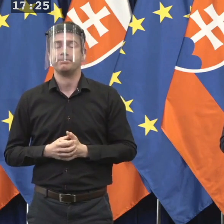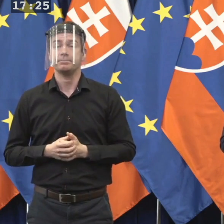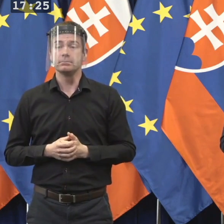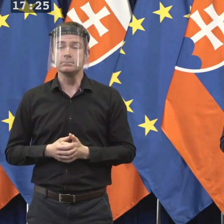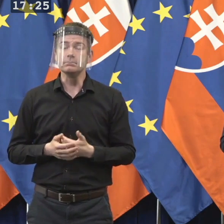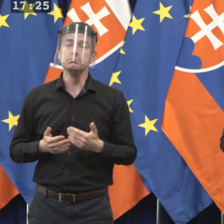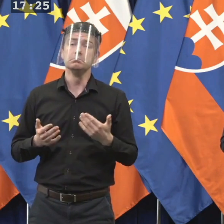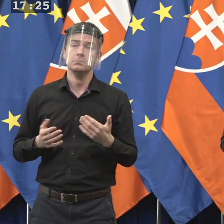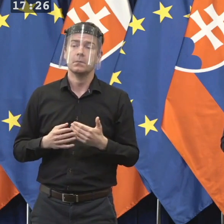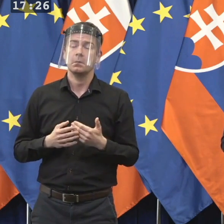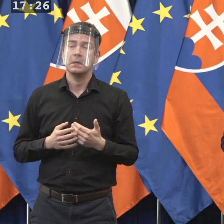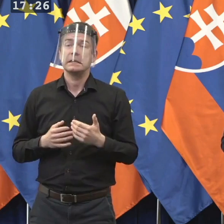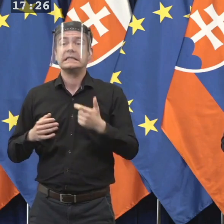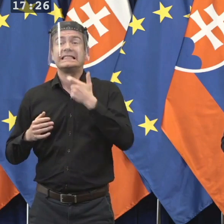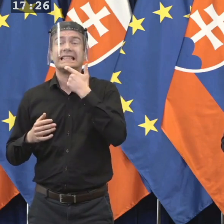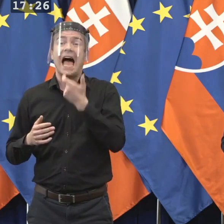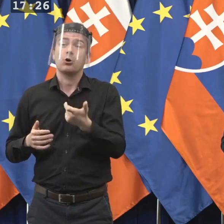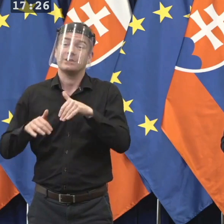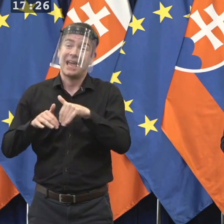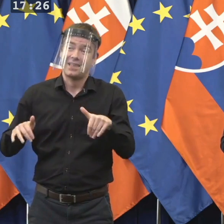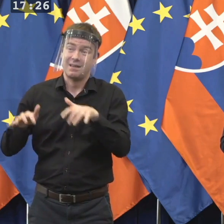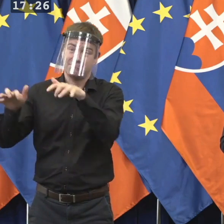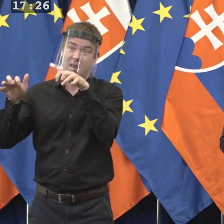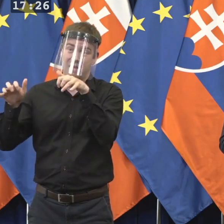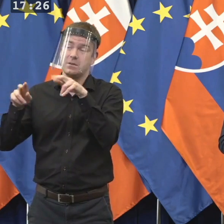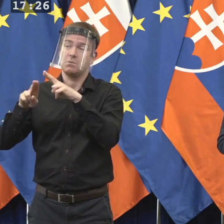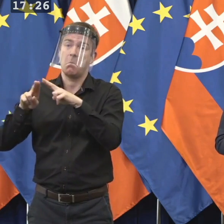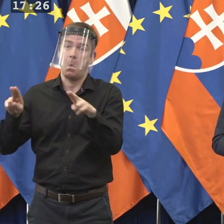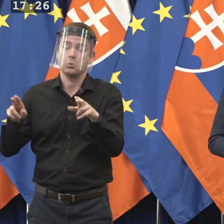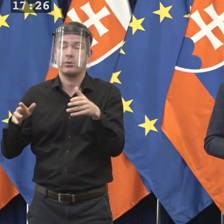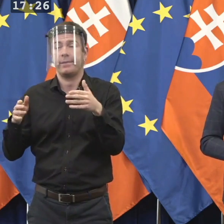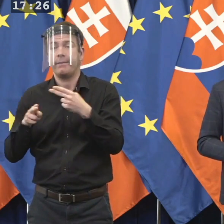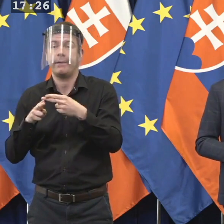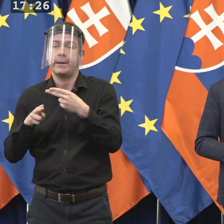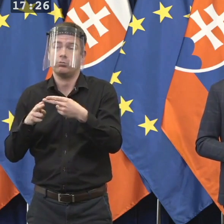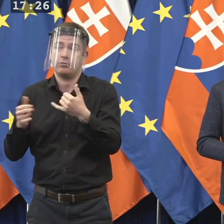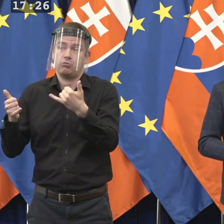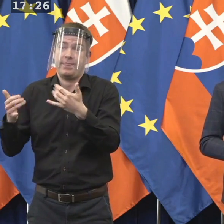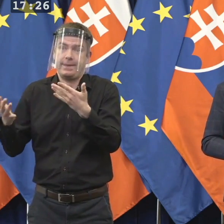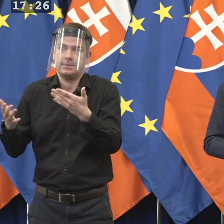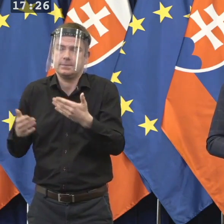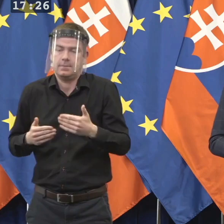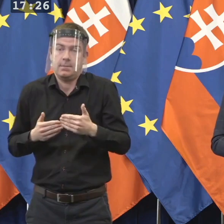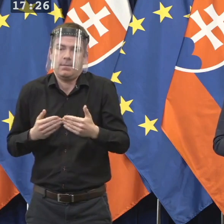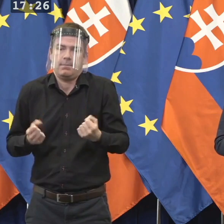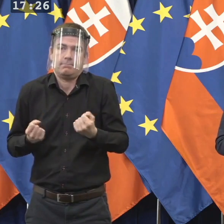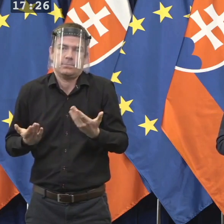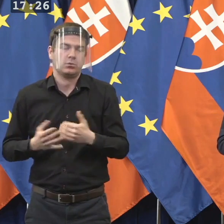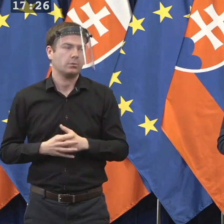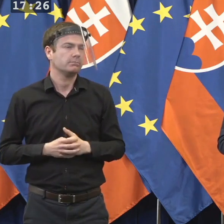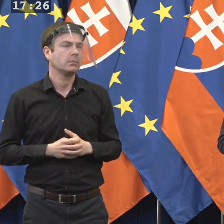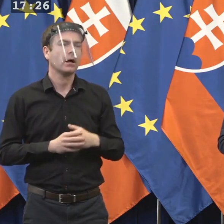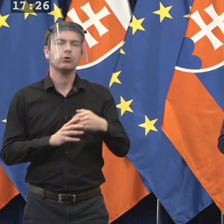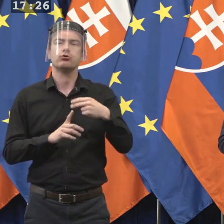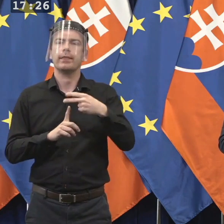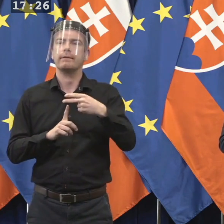potenciálne mohla Národná rada zaobrať ešte teraz na tejto schôdze. Ďakujeme. A ešte sa hlasí. Teda televízia Markiza znova v